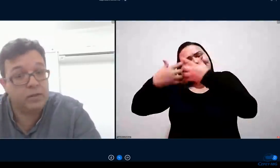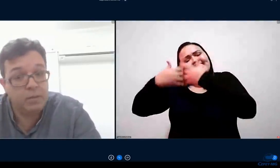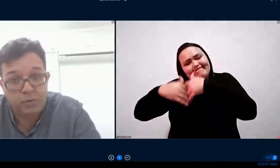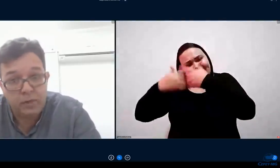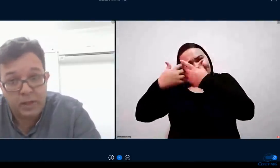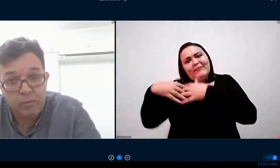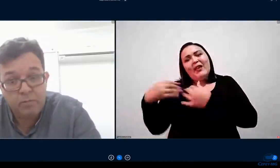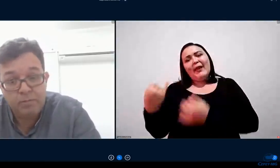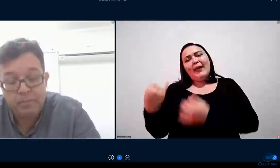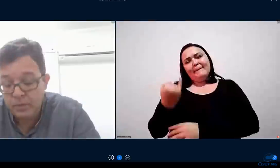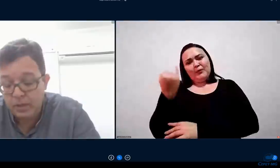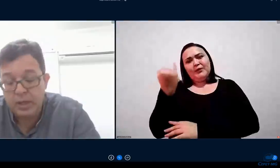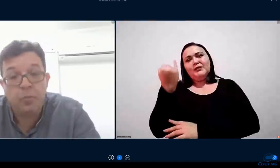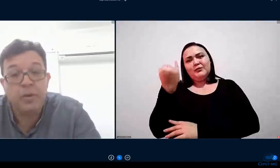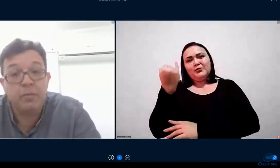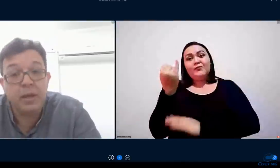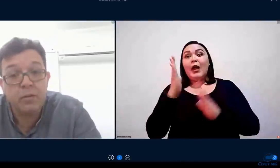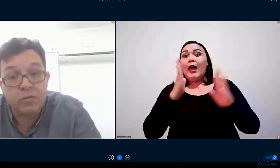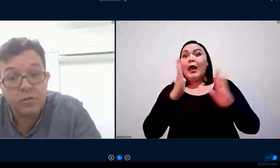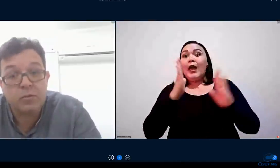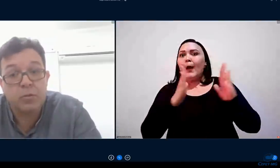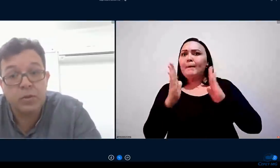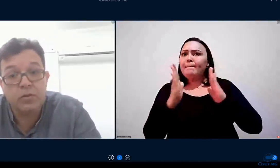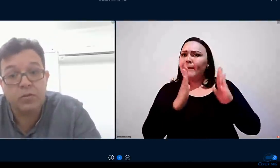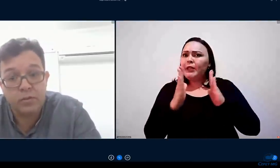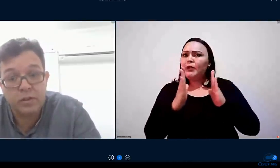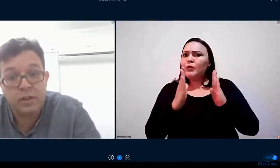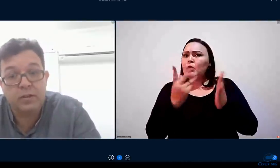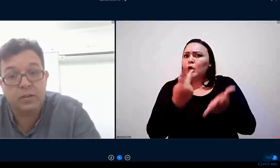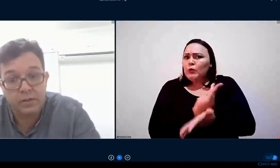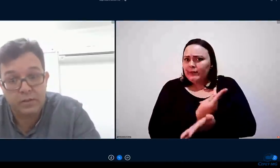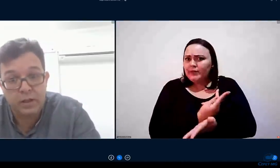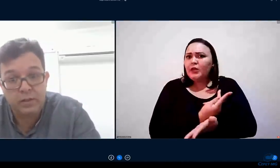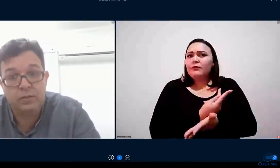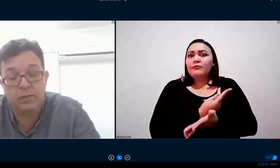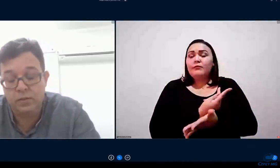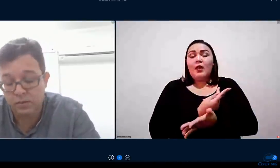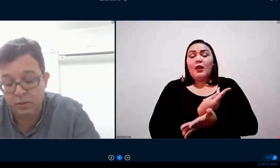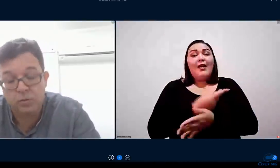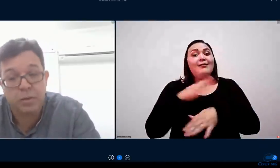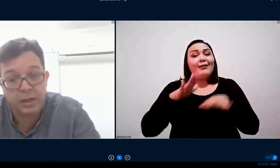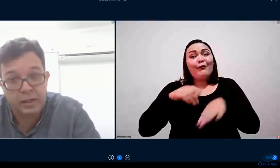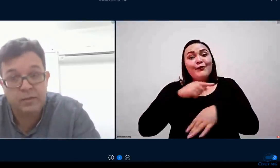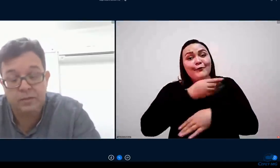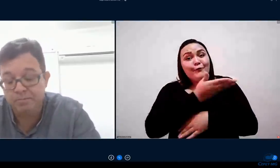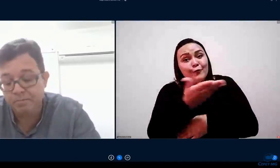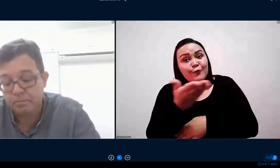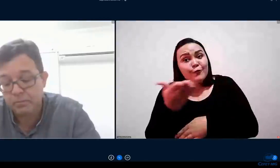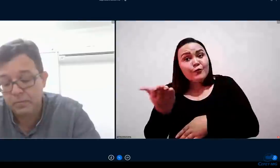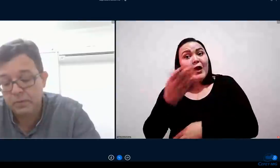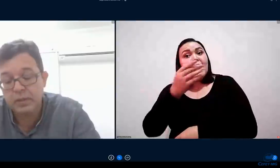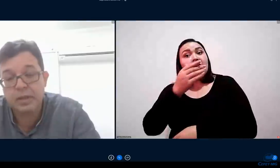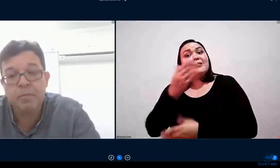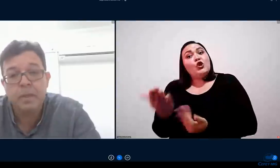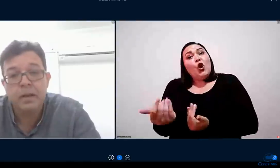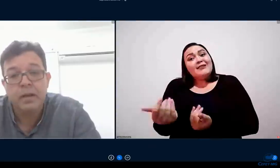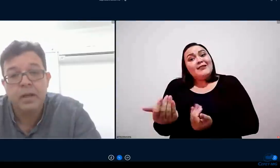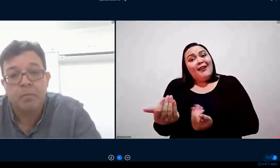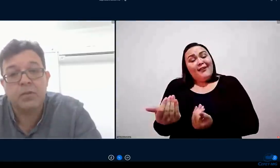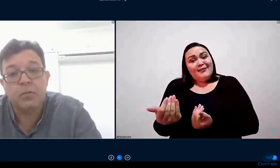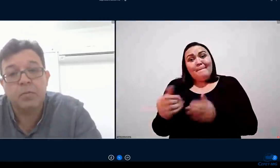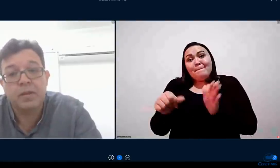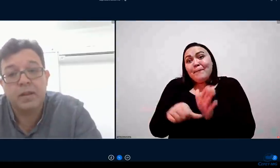período excepcional é o primeiro de muitos de vocês adolescentes dizíamos para eles né